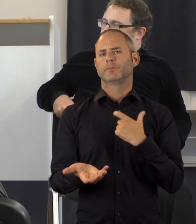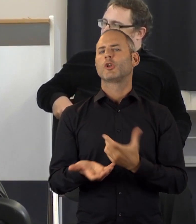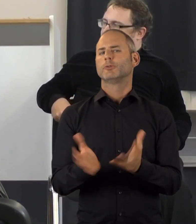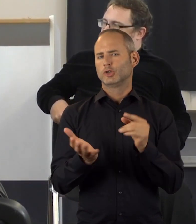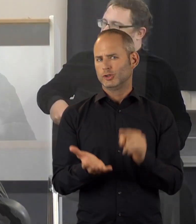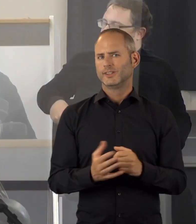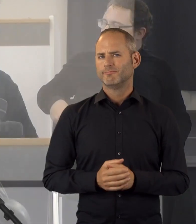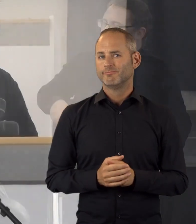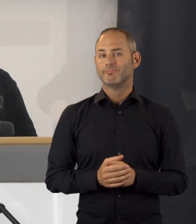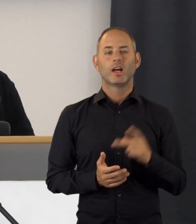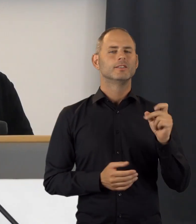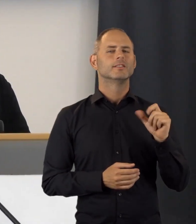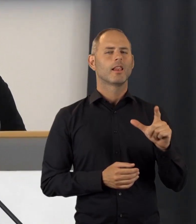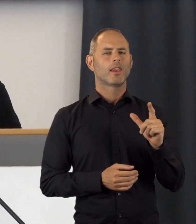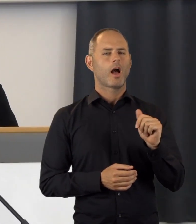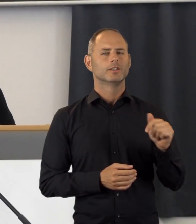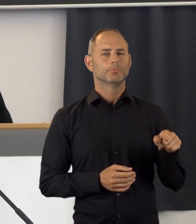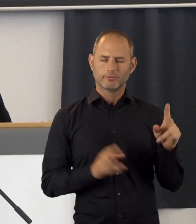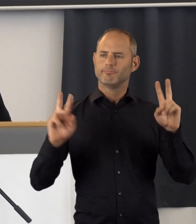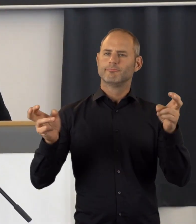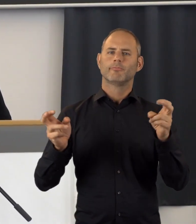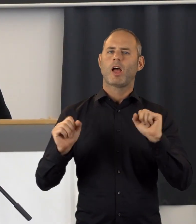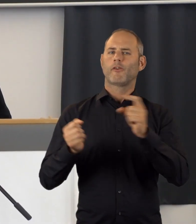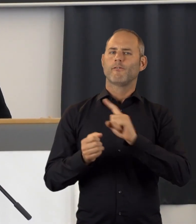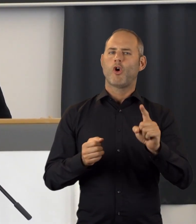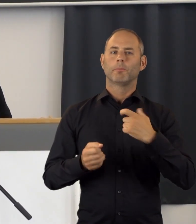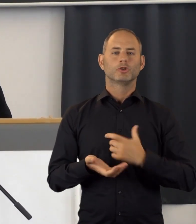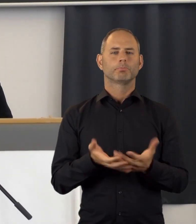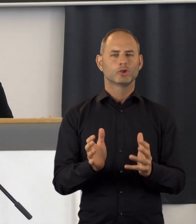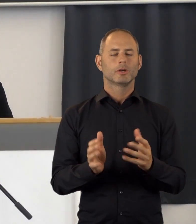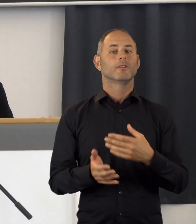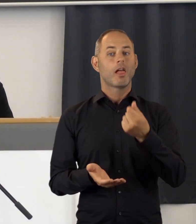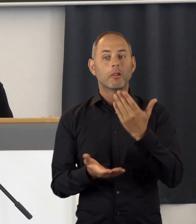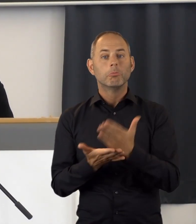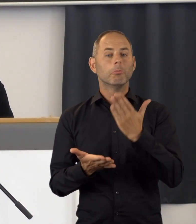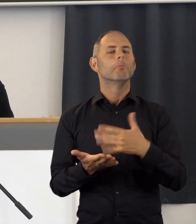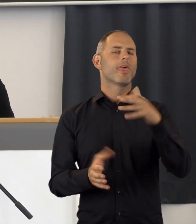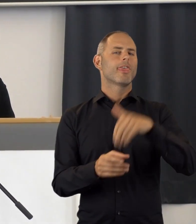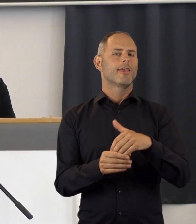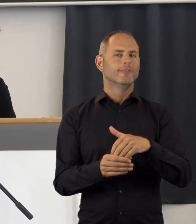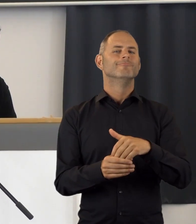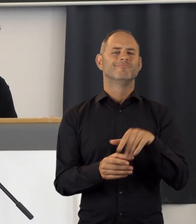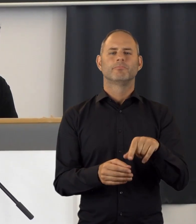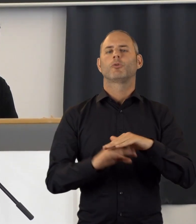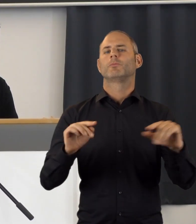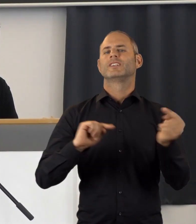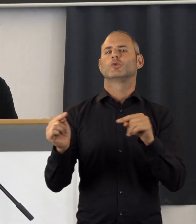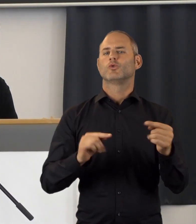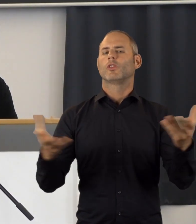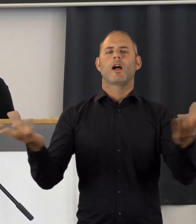Arnsberg hatte im Rahmen der Aktionswoche das persönliche Budget mehr als Geld der KSL NRW zur Podiumsdiskussion eingeladen, um